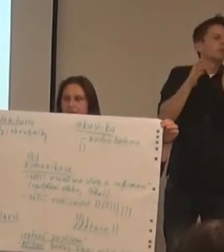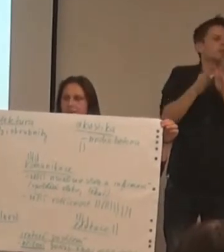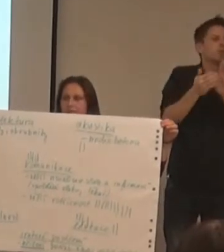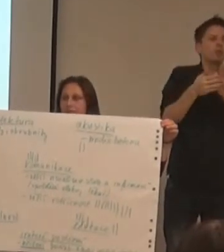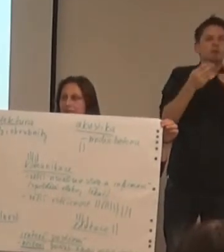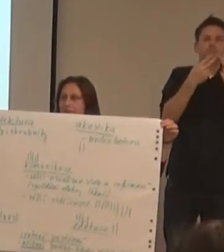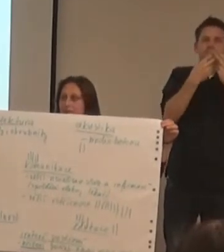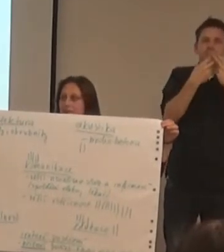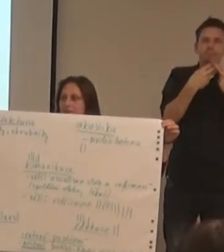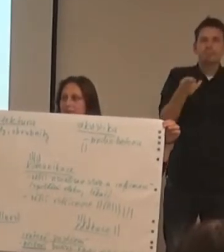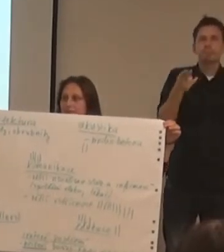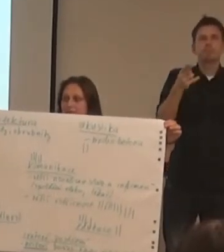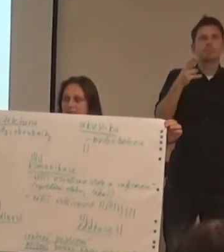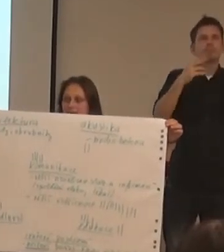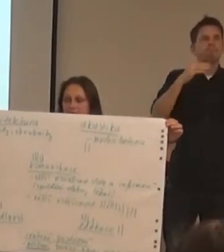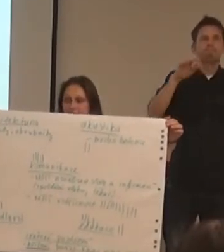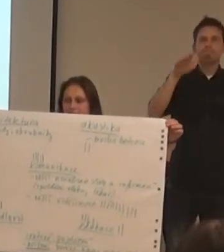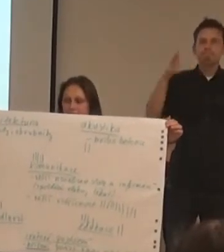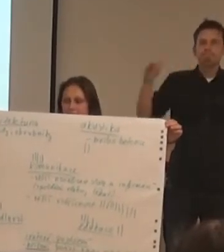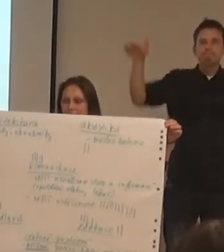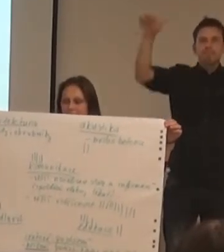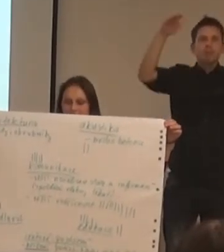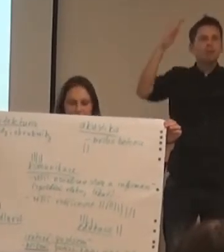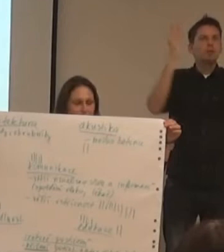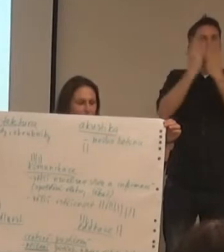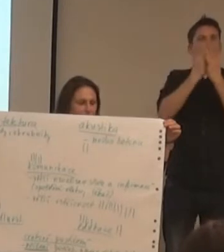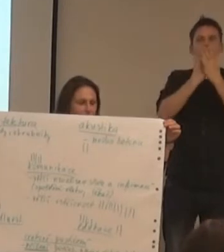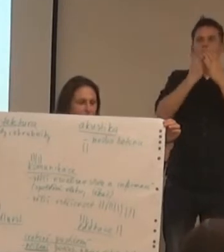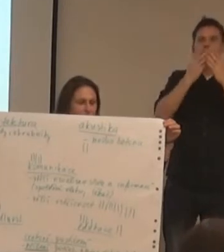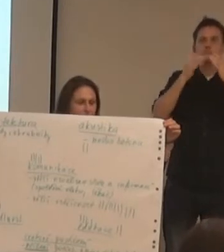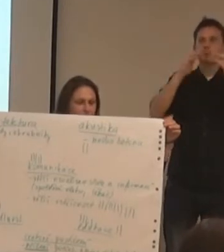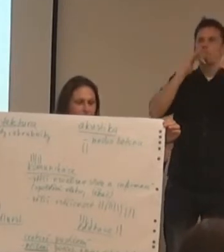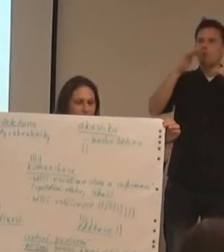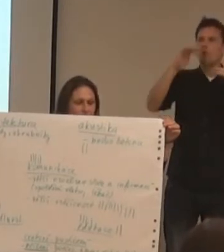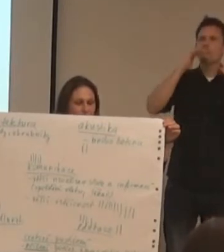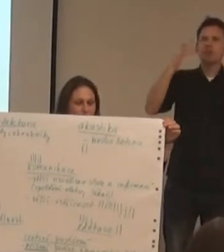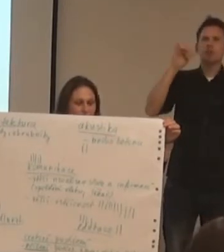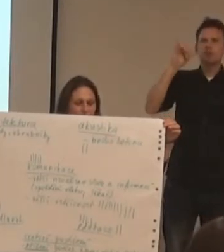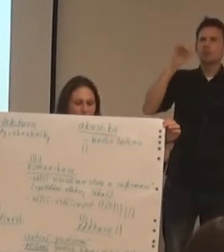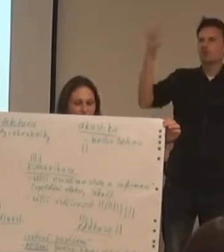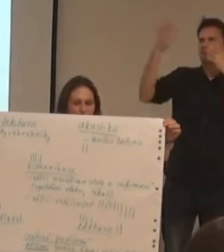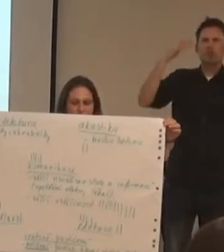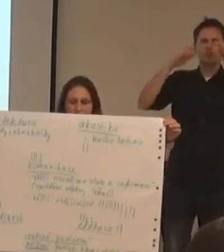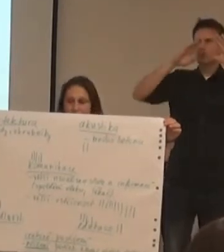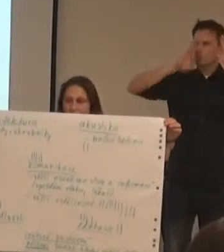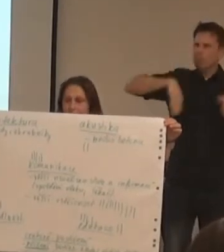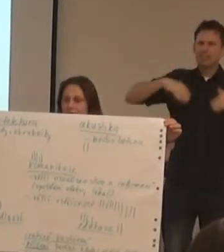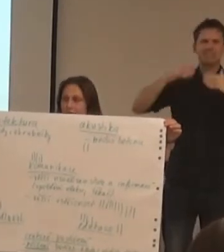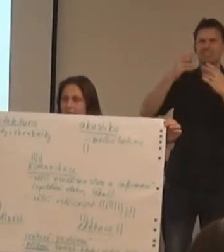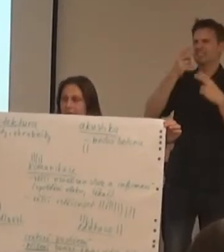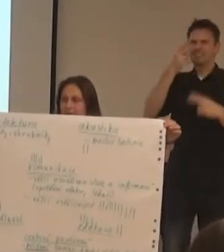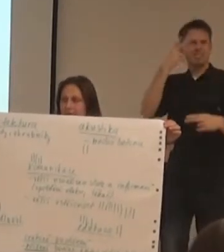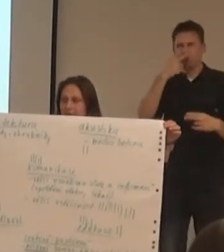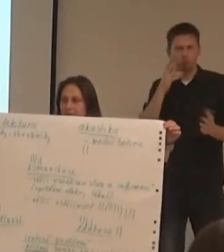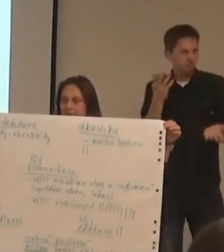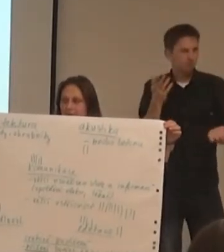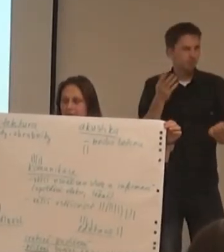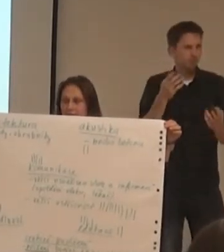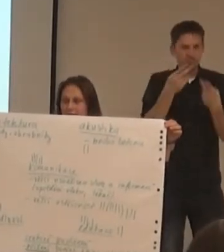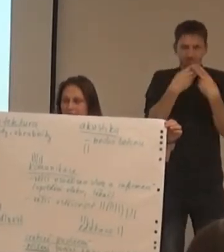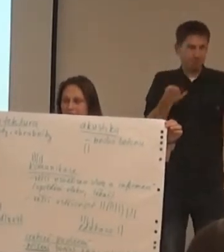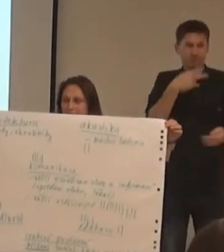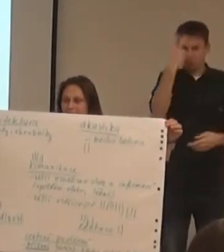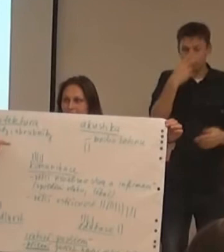nebo akusticky stěžují porozumění v rukovému a v rukovém vrnám a informacím.